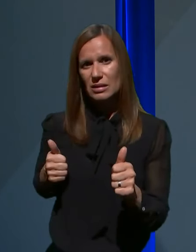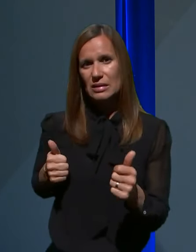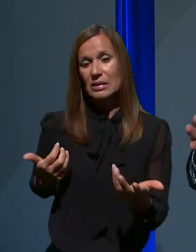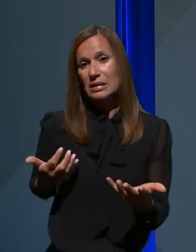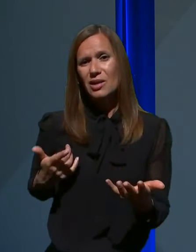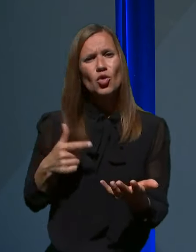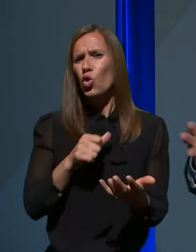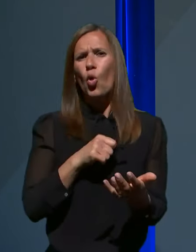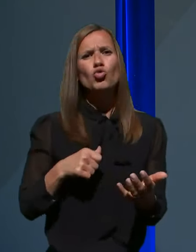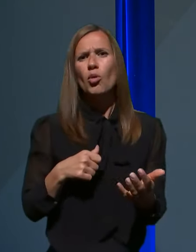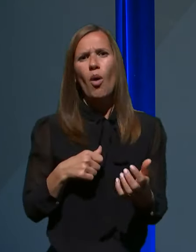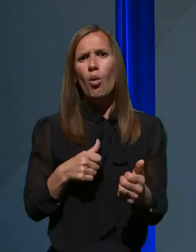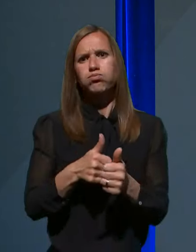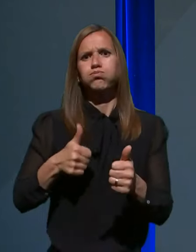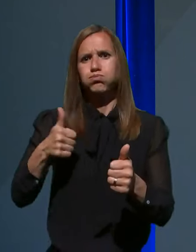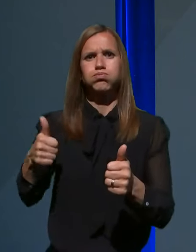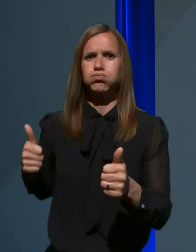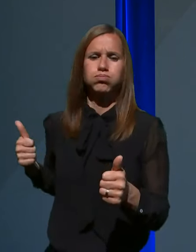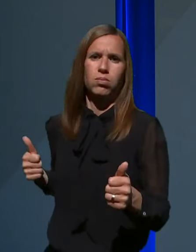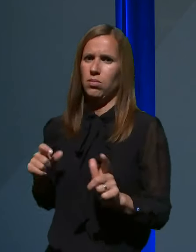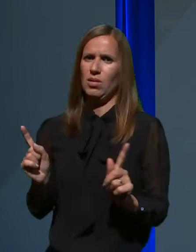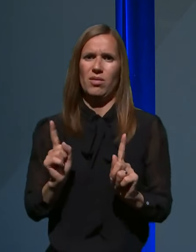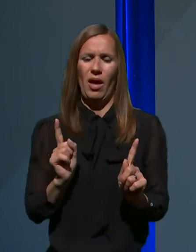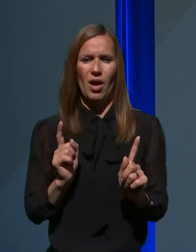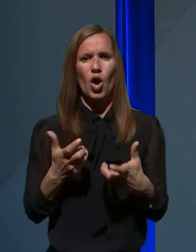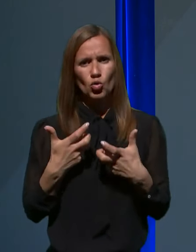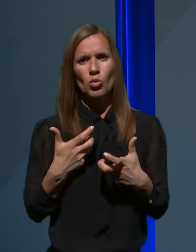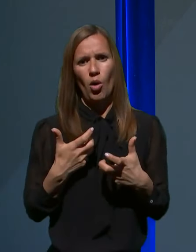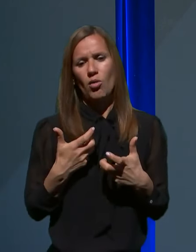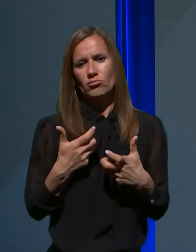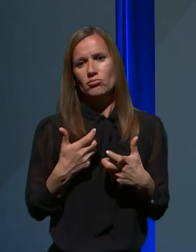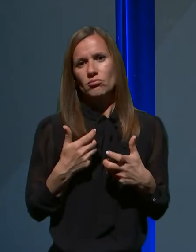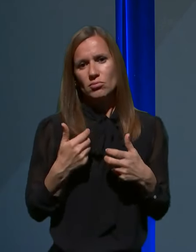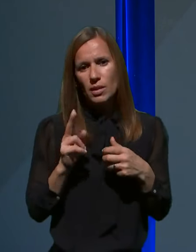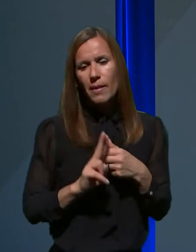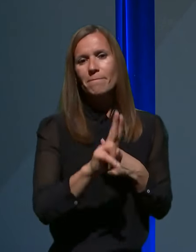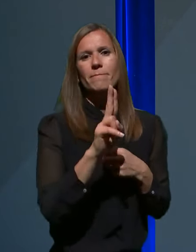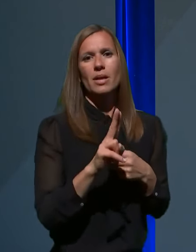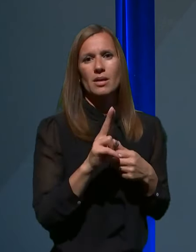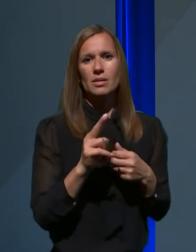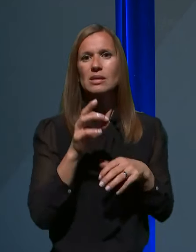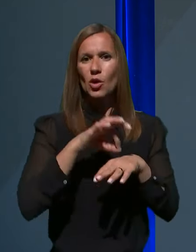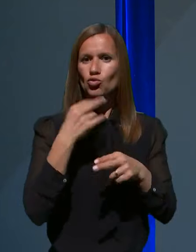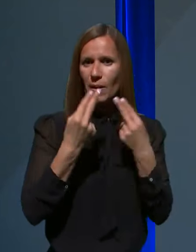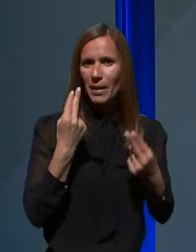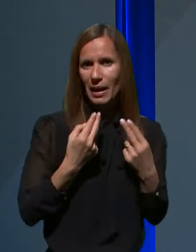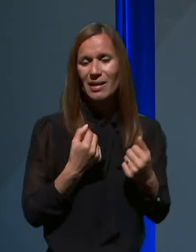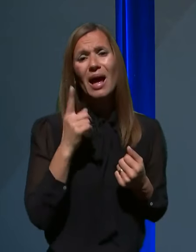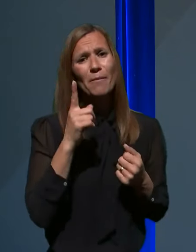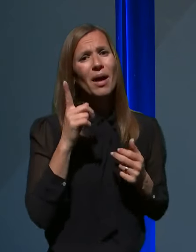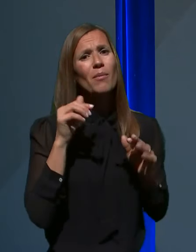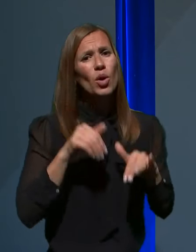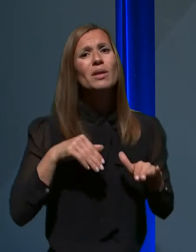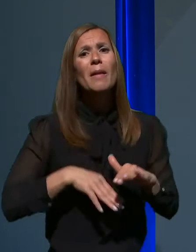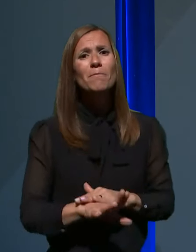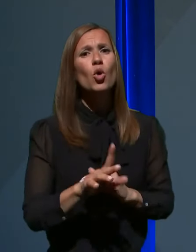želimo podaljševati oziroma stopnjevat naprej in zato svede v določenih pogojih, pravi v primeru